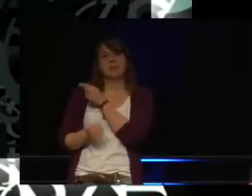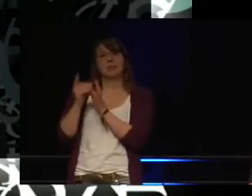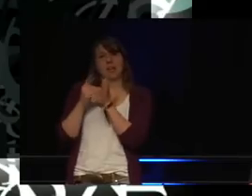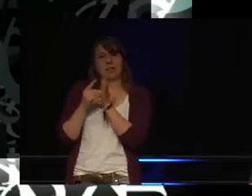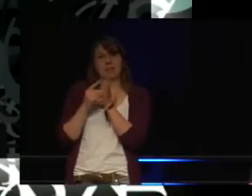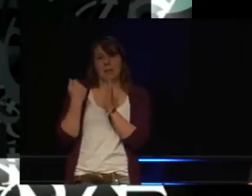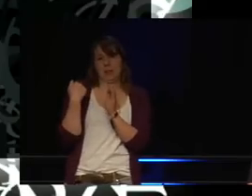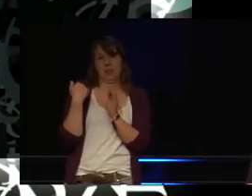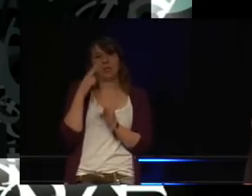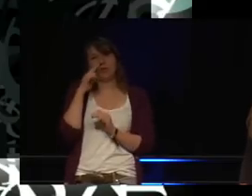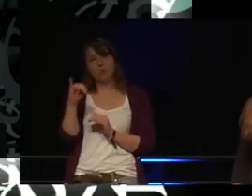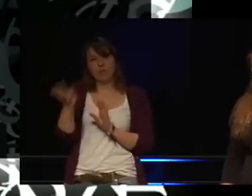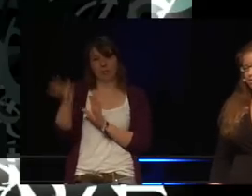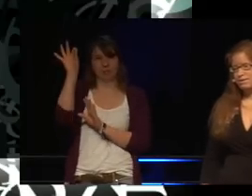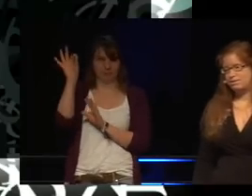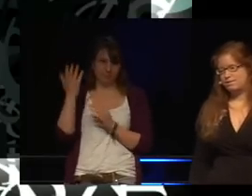Jahr etwas exakter.